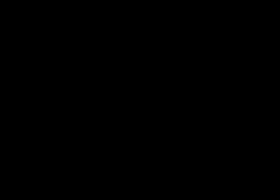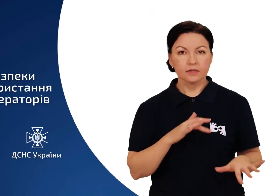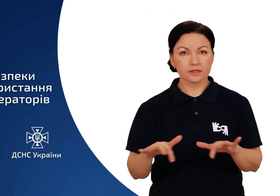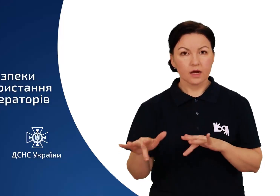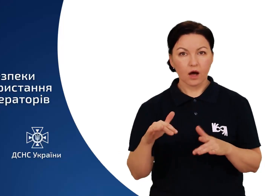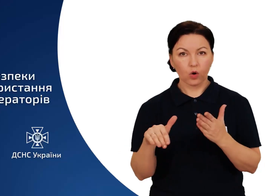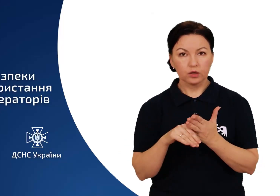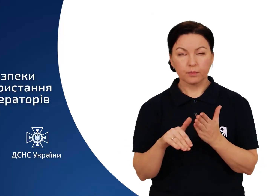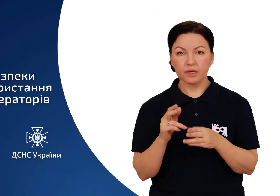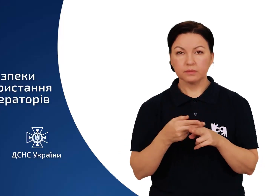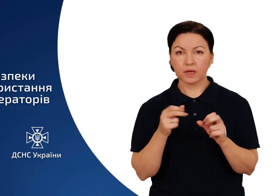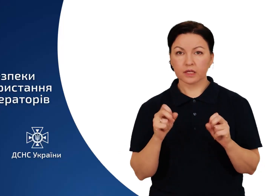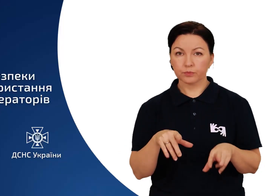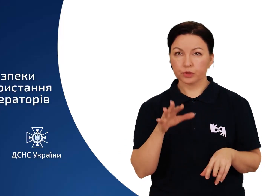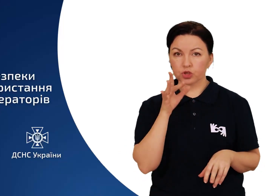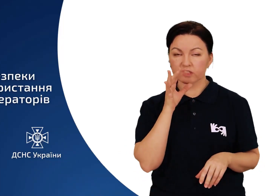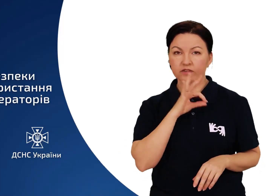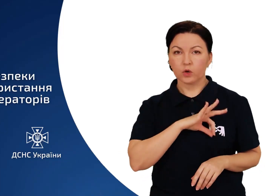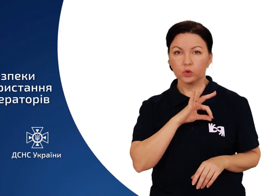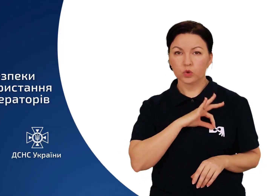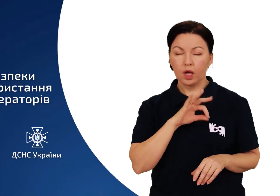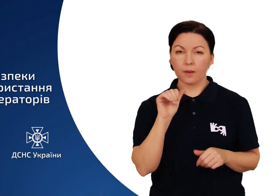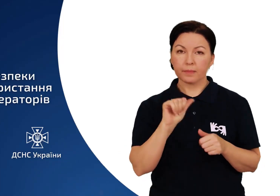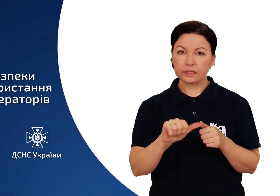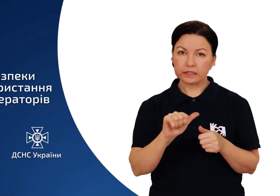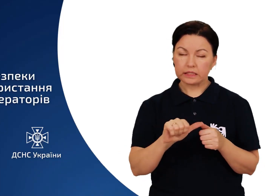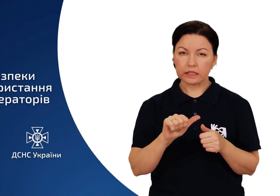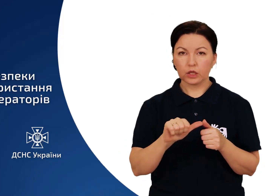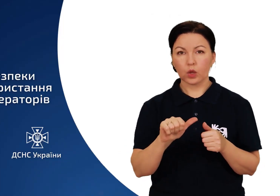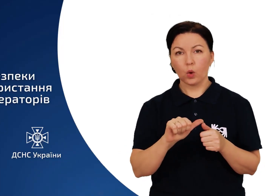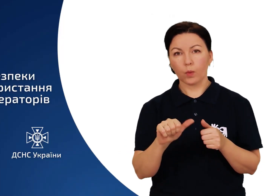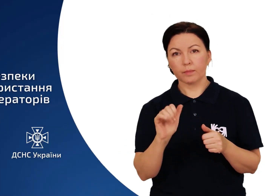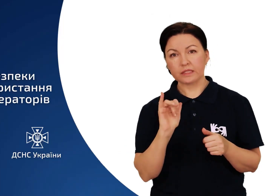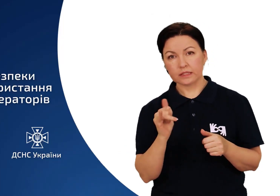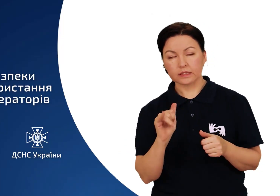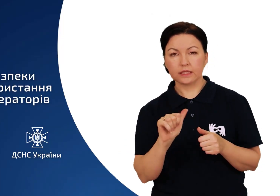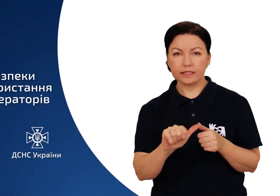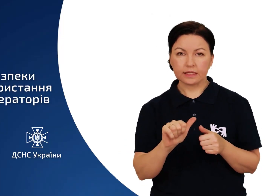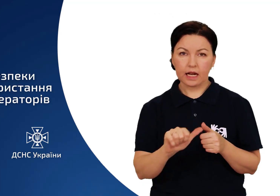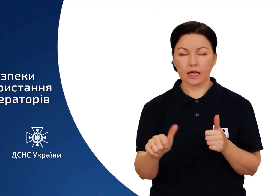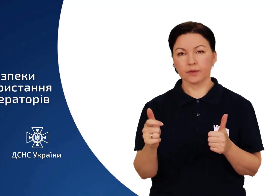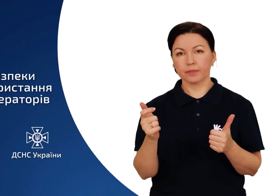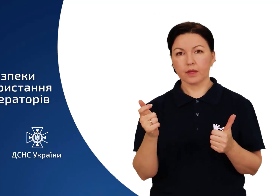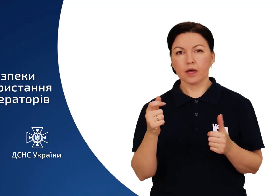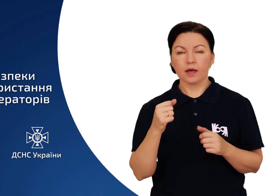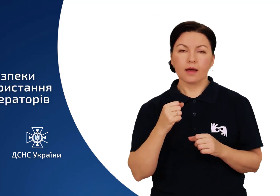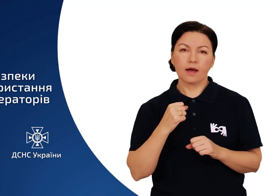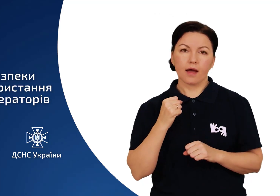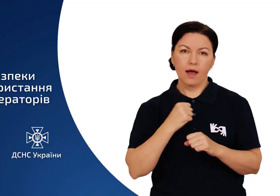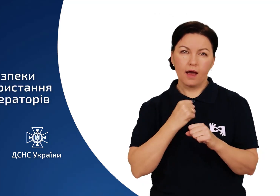Заходи безпеки під час використання бензинових та дизельних генераторів